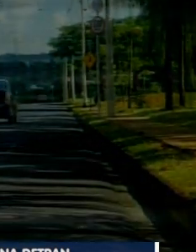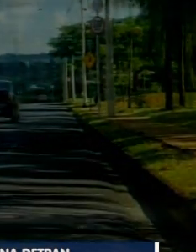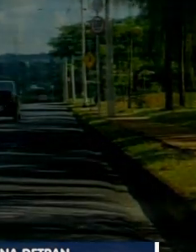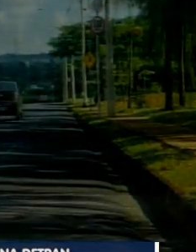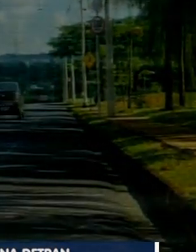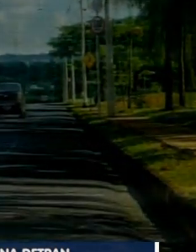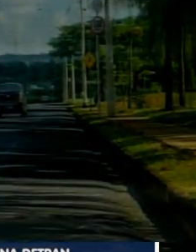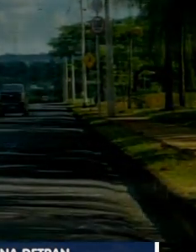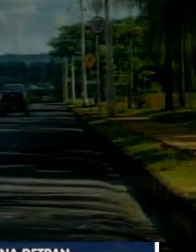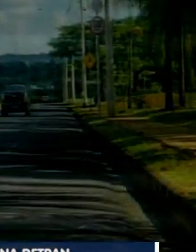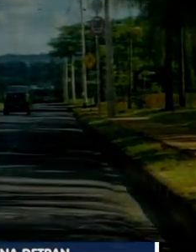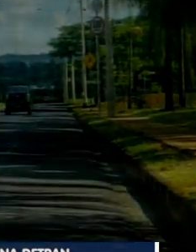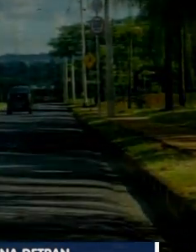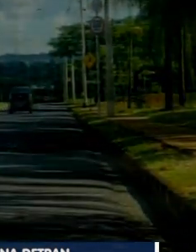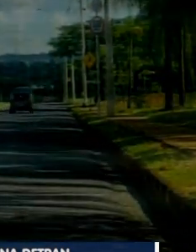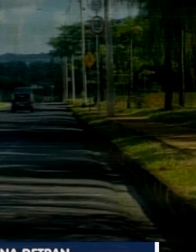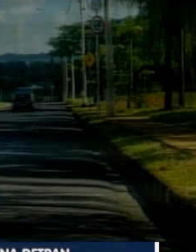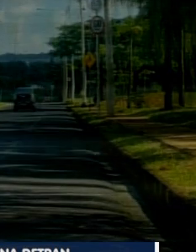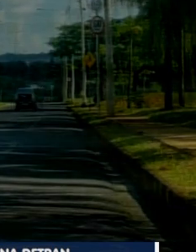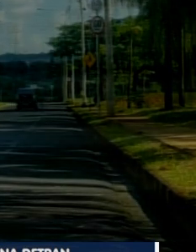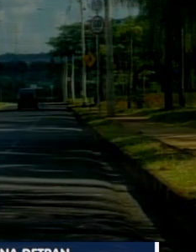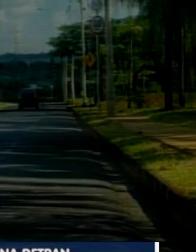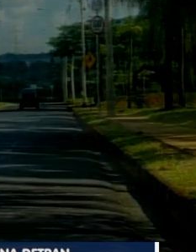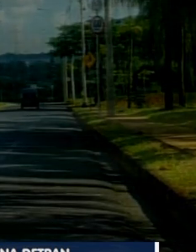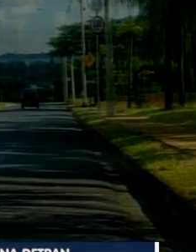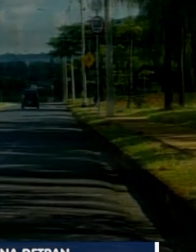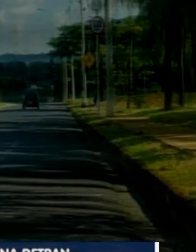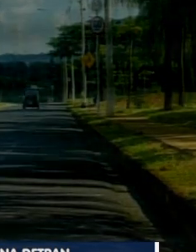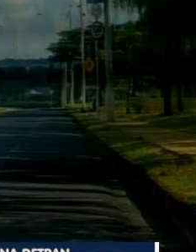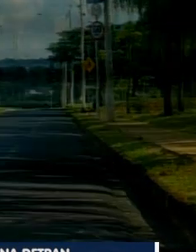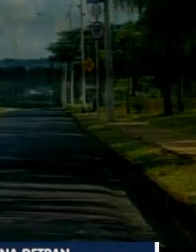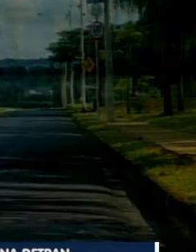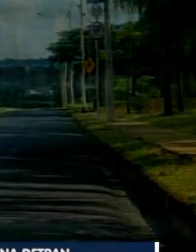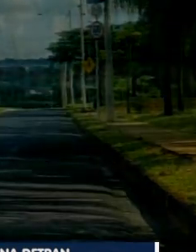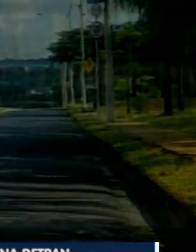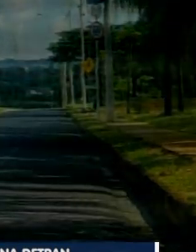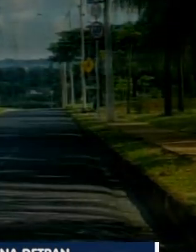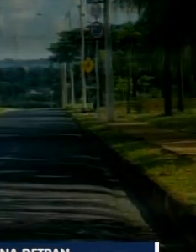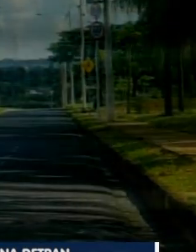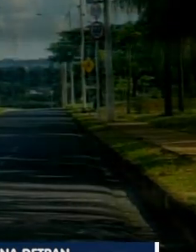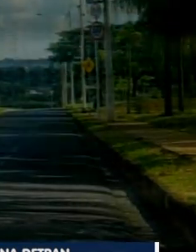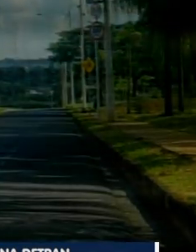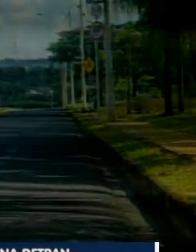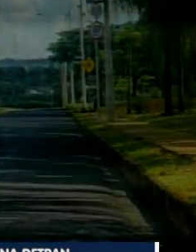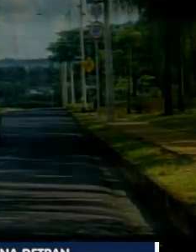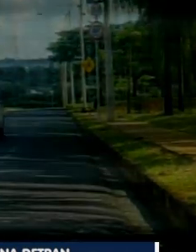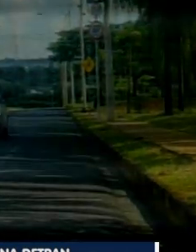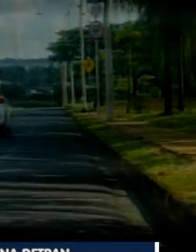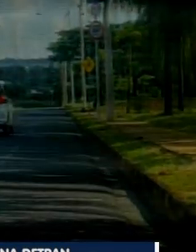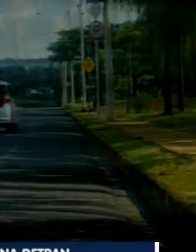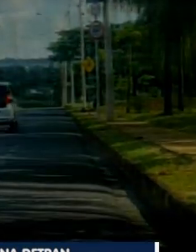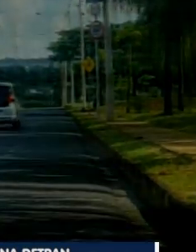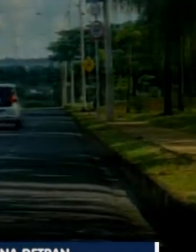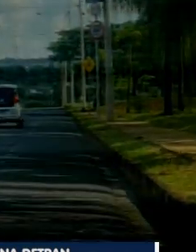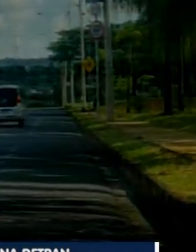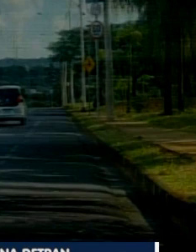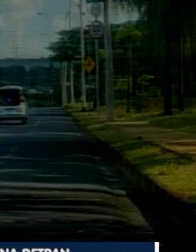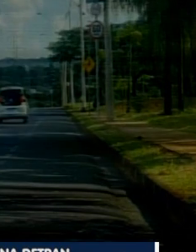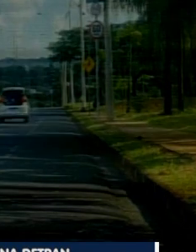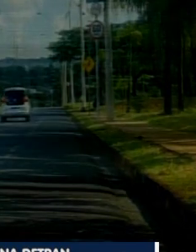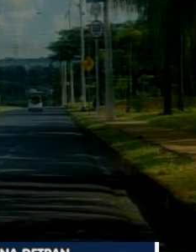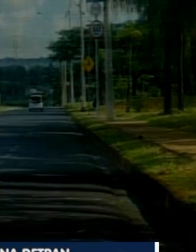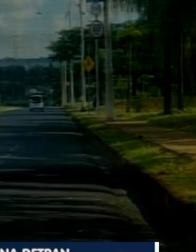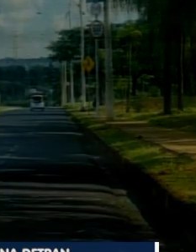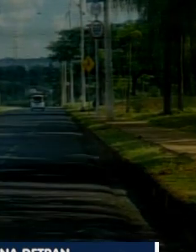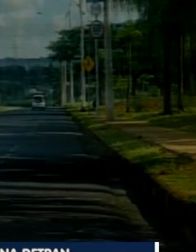questionamentos ao Ministério Público para que interceda junto ao DETRAN, pois já estou